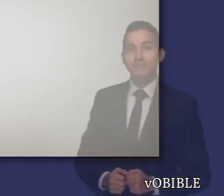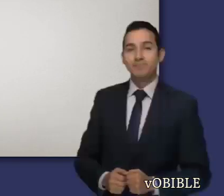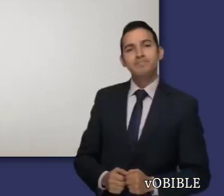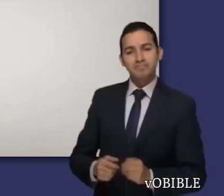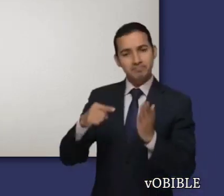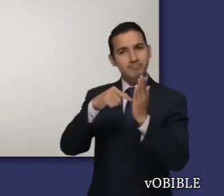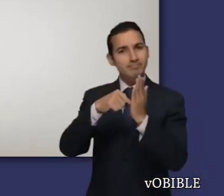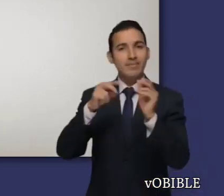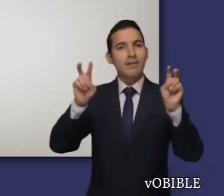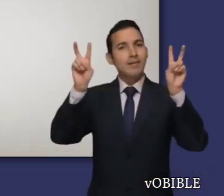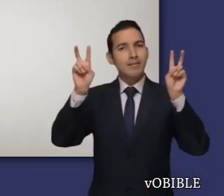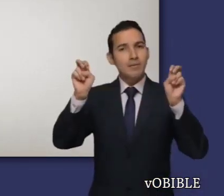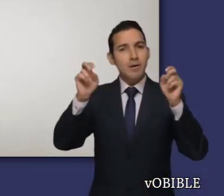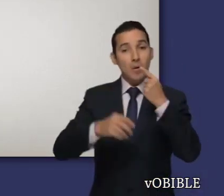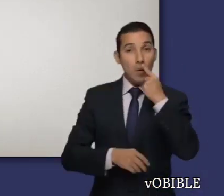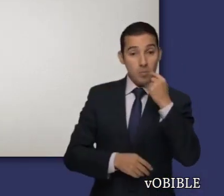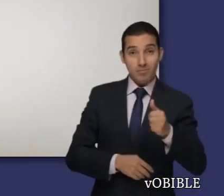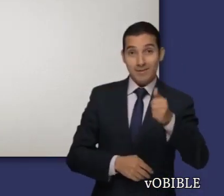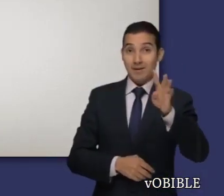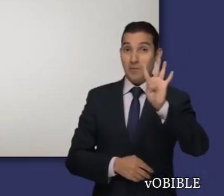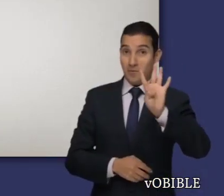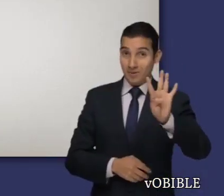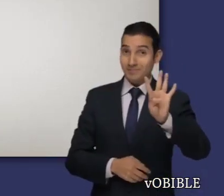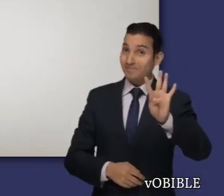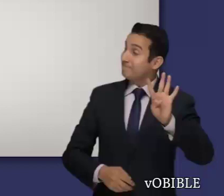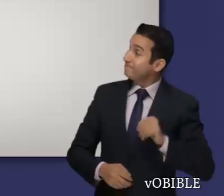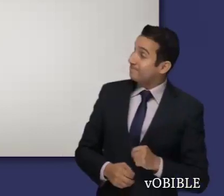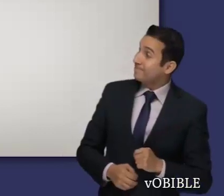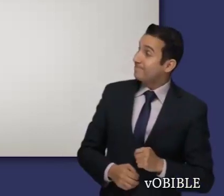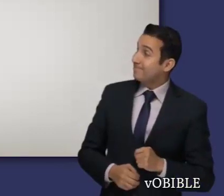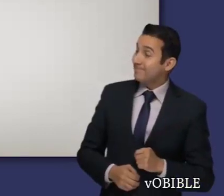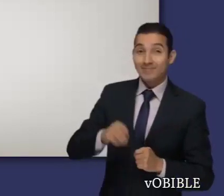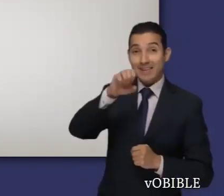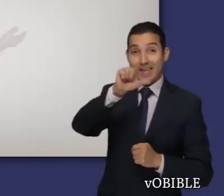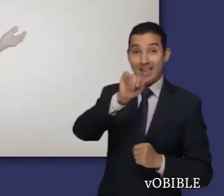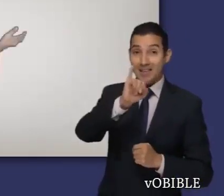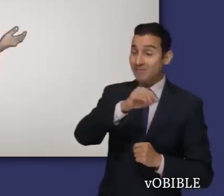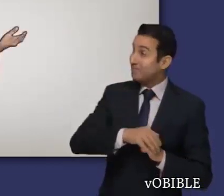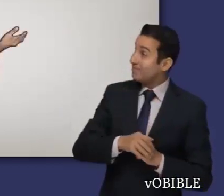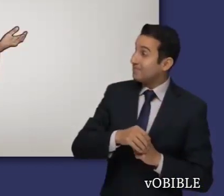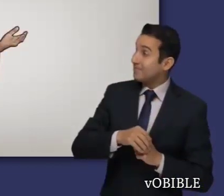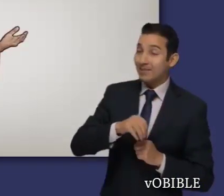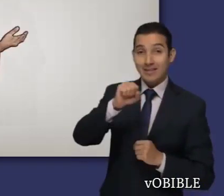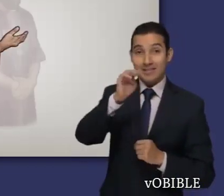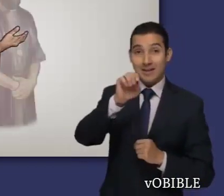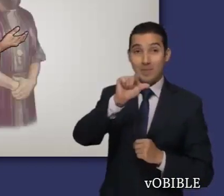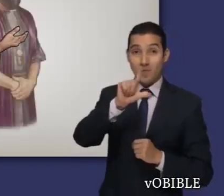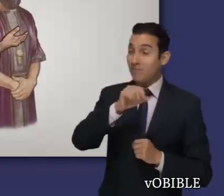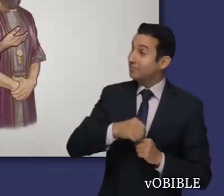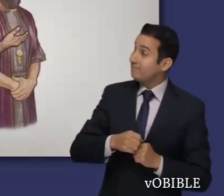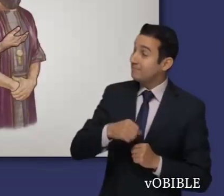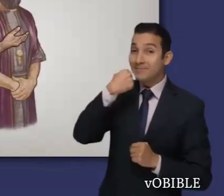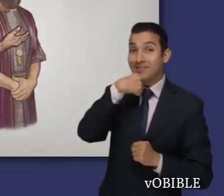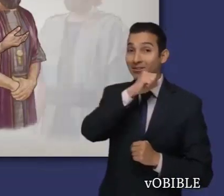Habla sobre todo de cuatro líderes de Israel. El sumo sacerdote Elí, el profeta Samuel, el